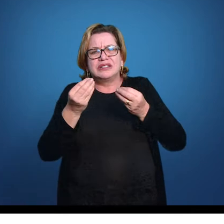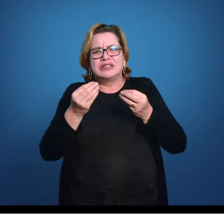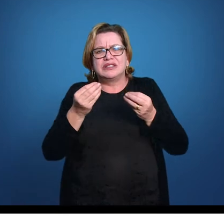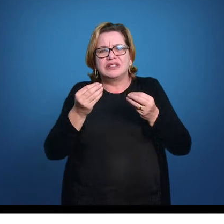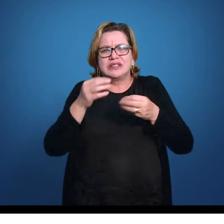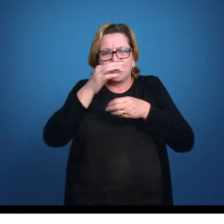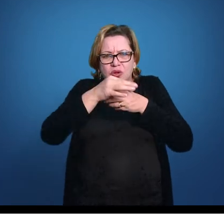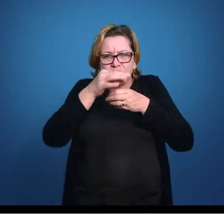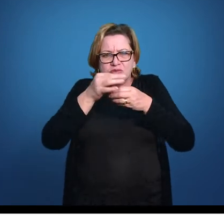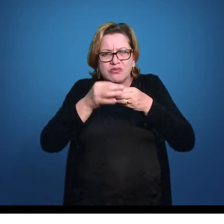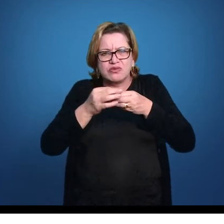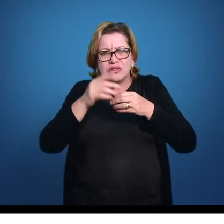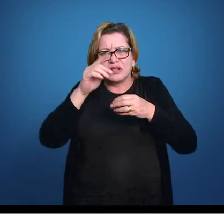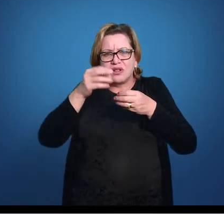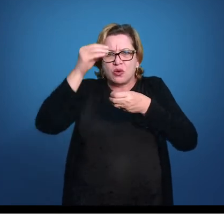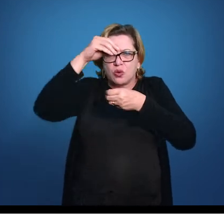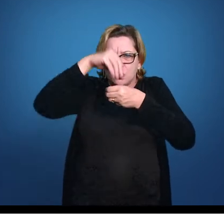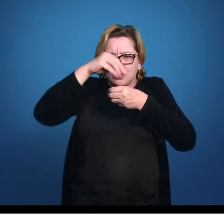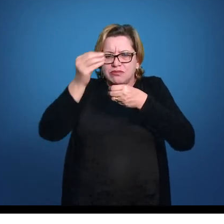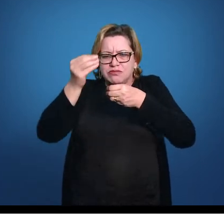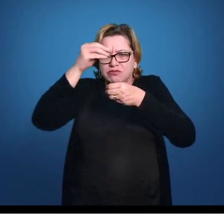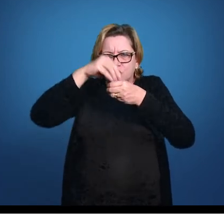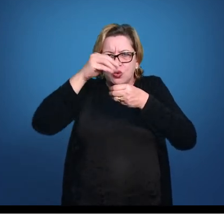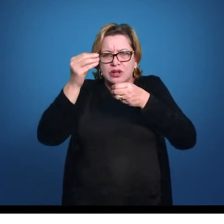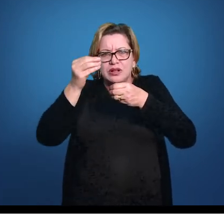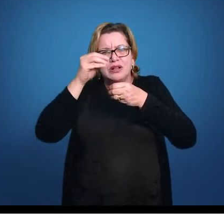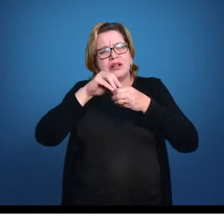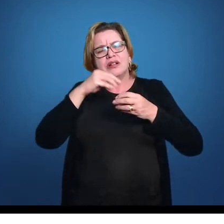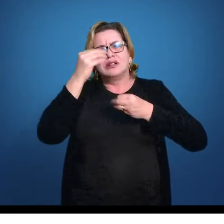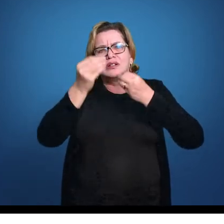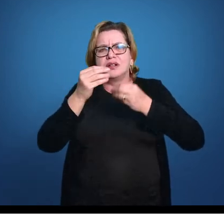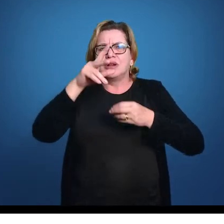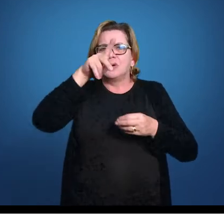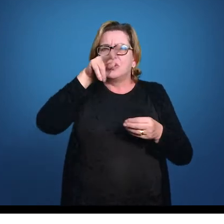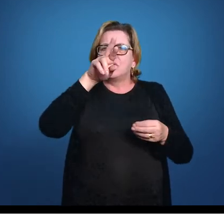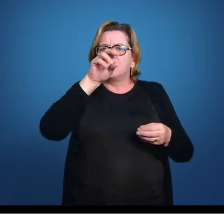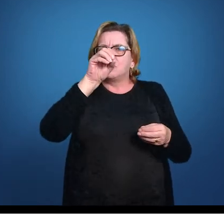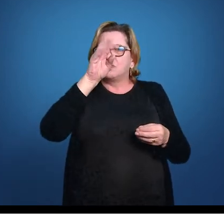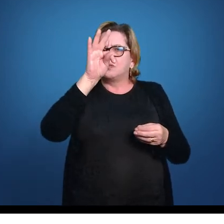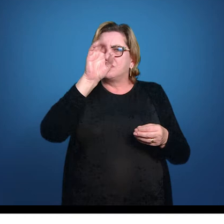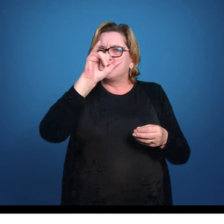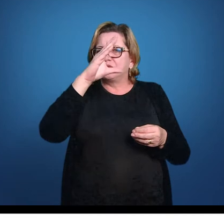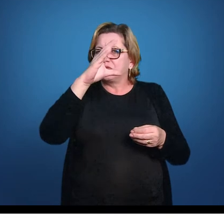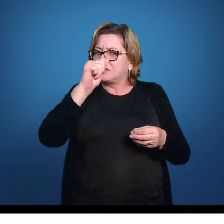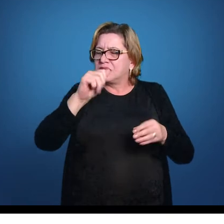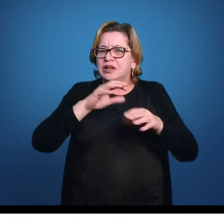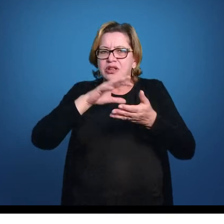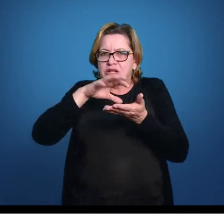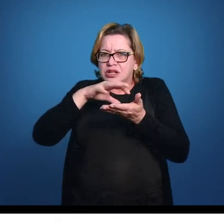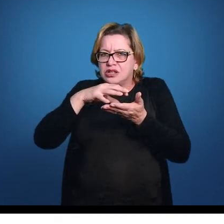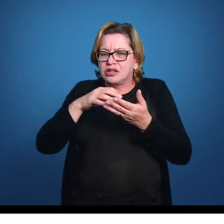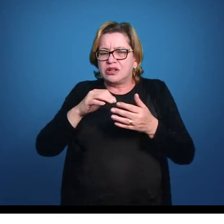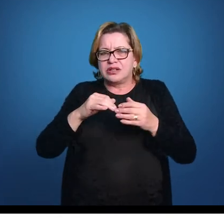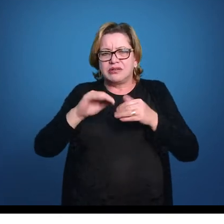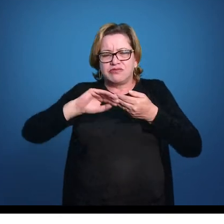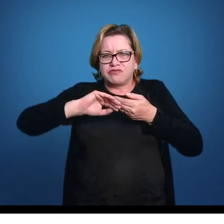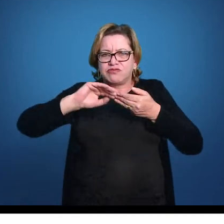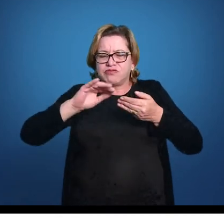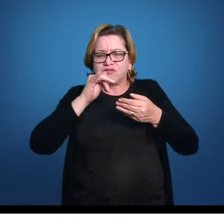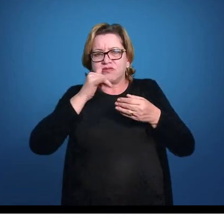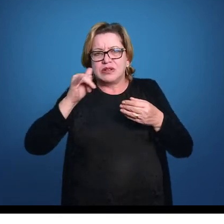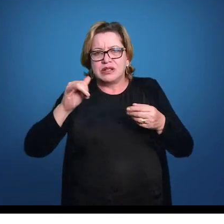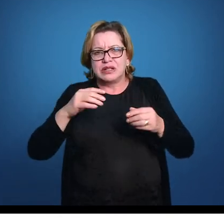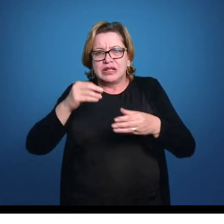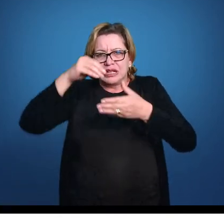e esses orifícios então são preenchidos por substância proteica, gelatinosa, isolante elétrica, e no